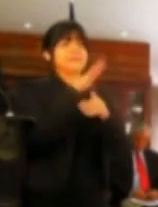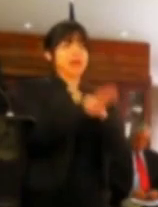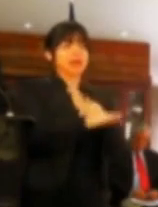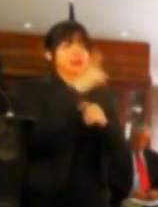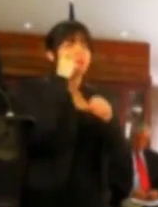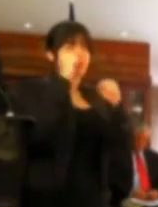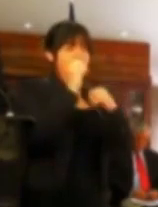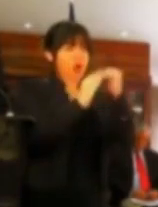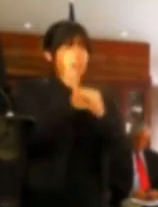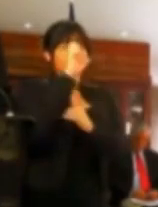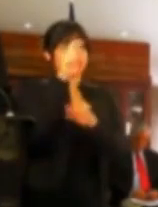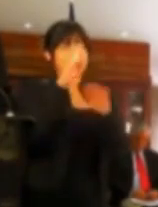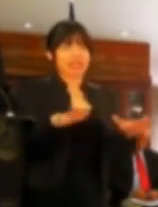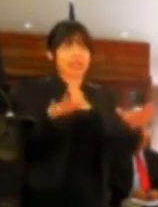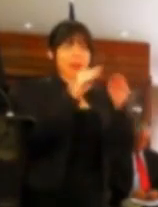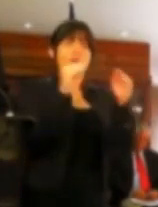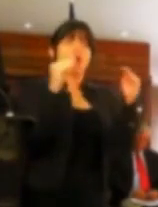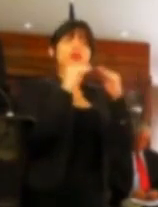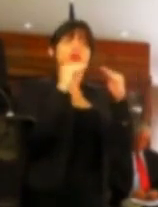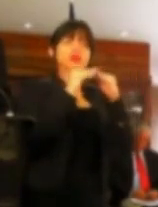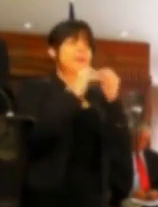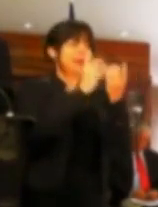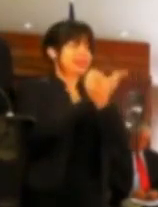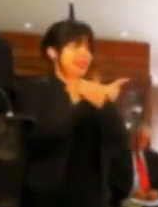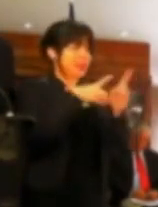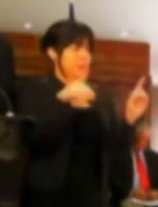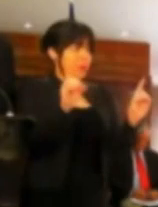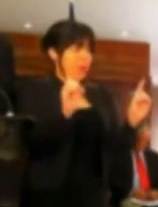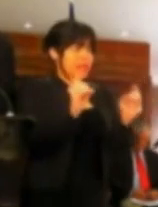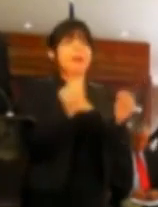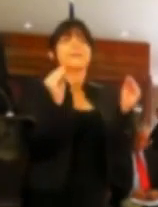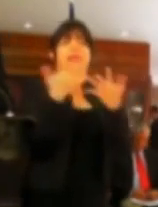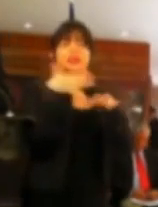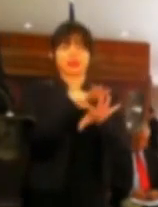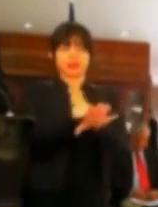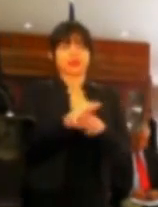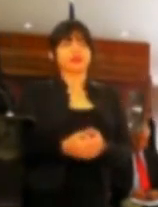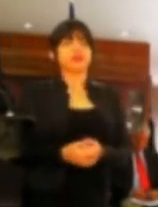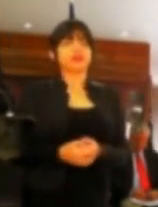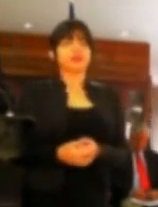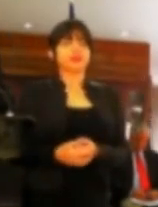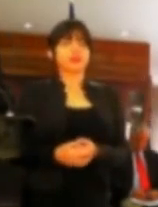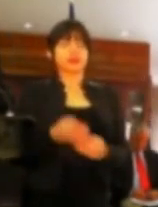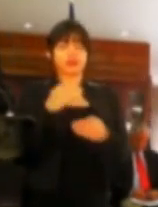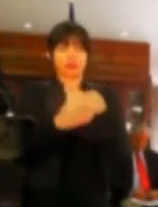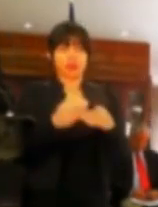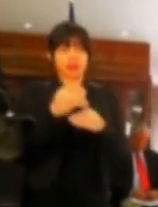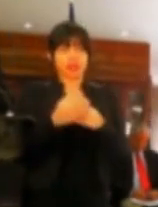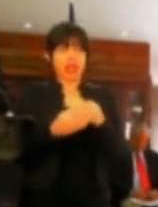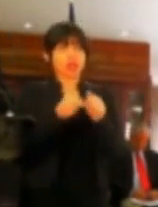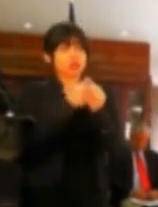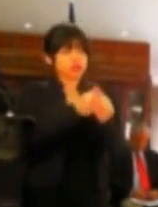para construir una Costa Rica más justa, más democrática, más inclusiva. El proceso